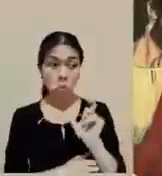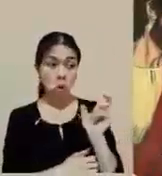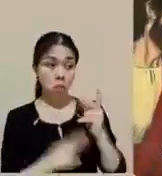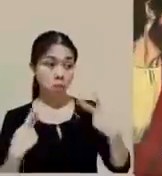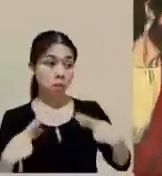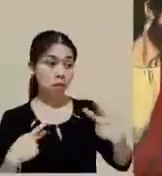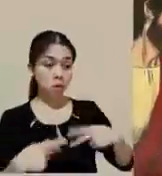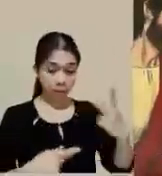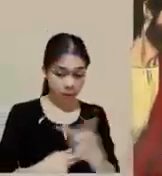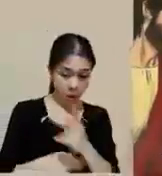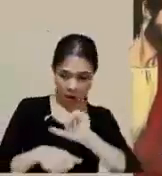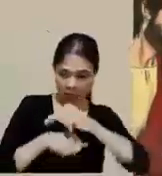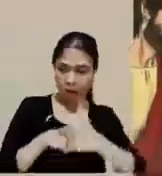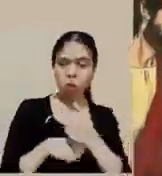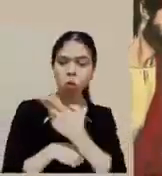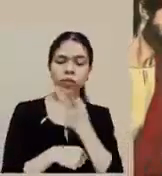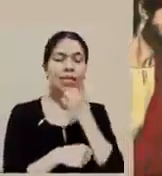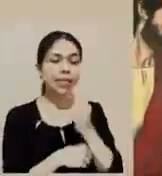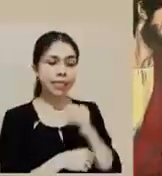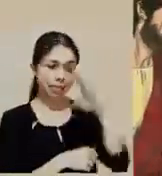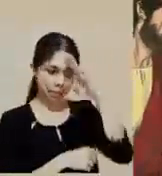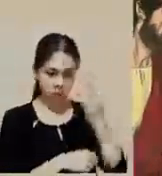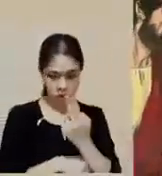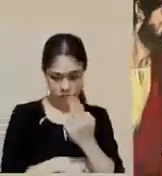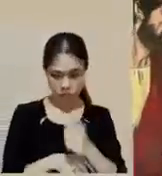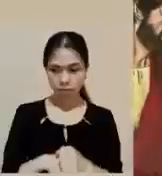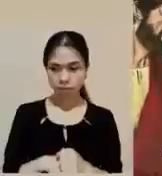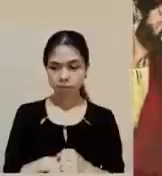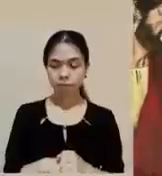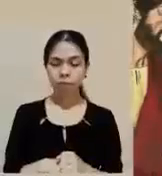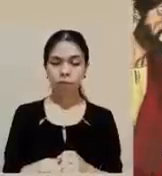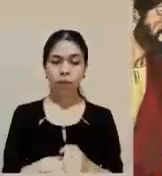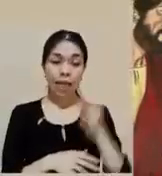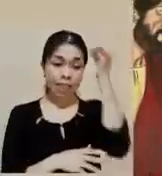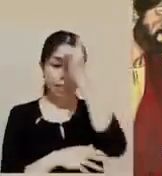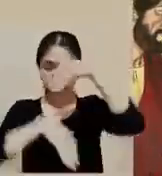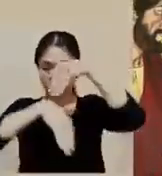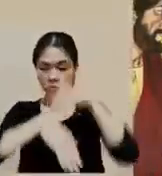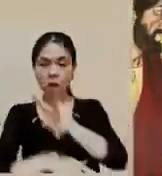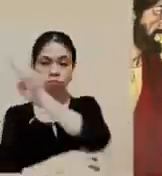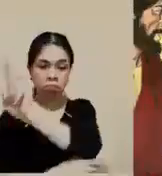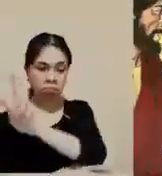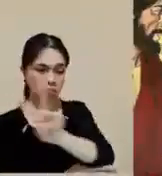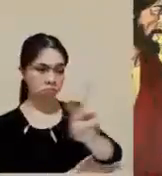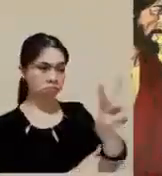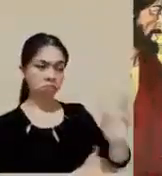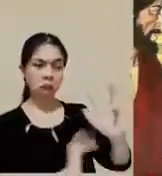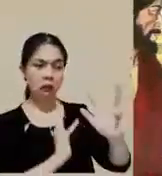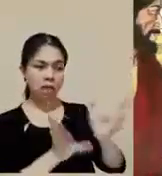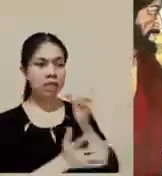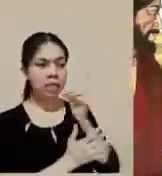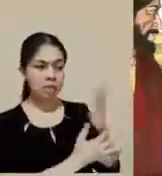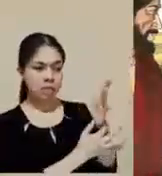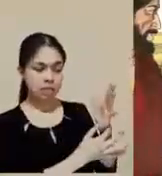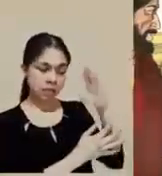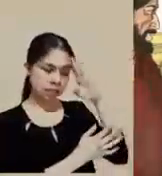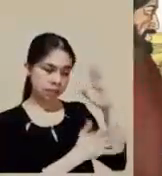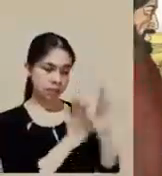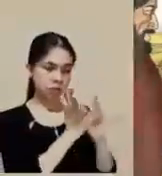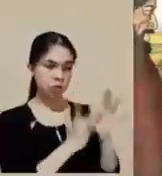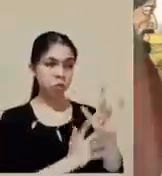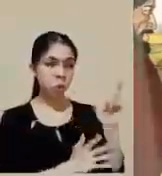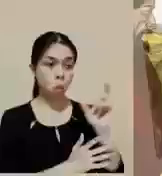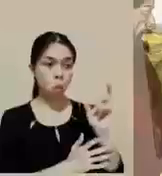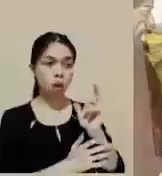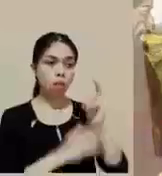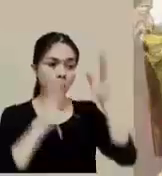Si alguien les pregunta por qué lo desatan, díganle, el Señor lo necesita. Fueron y encontraron todo como el Señor les había dicho.